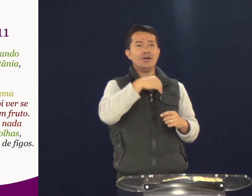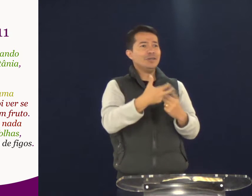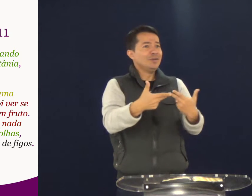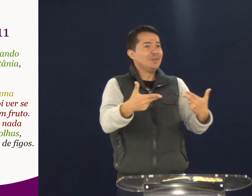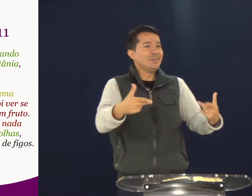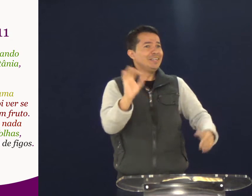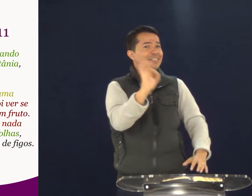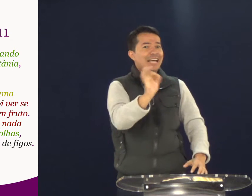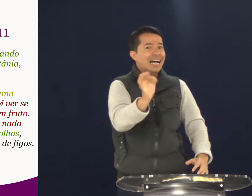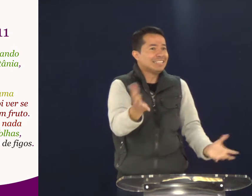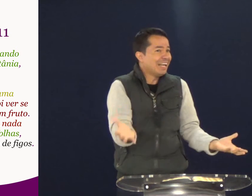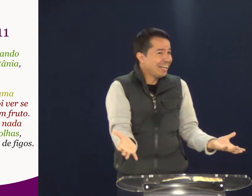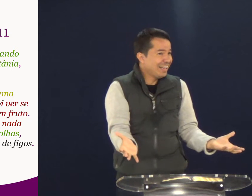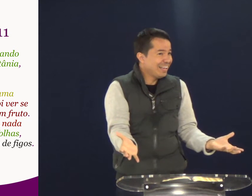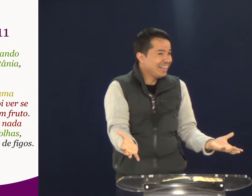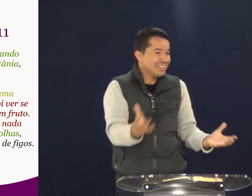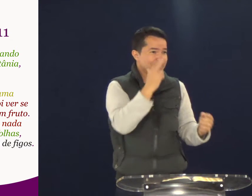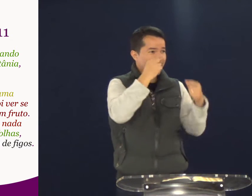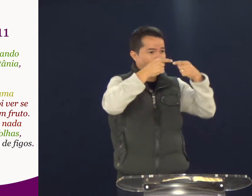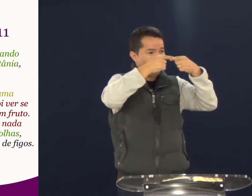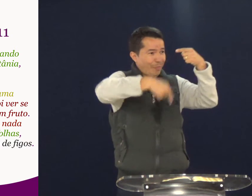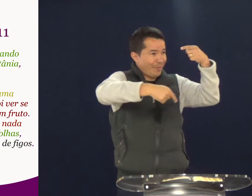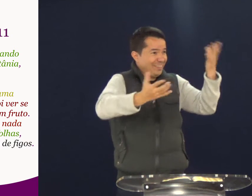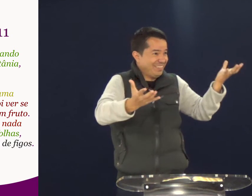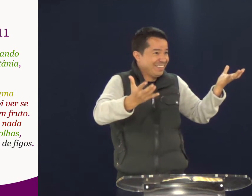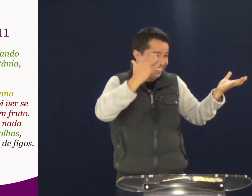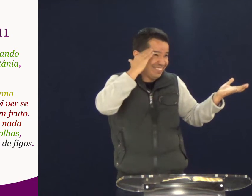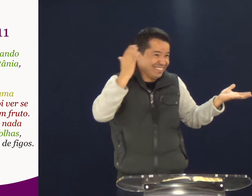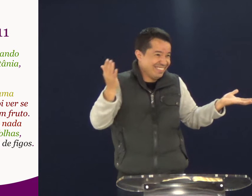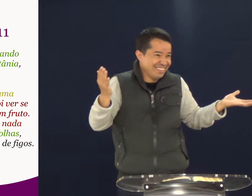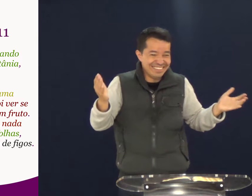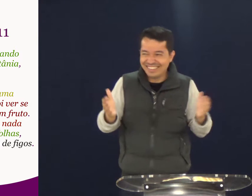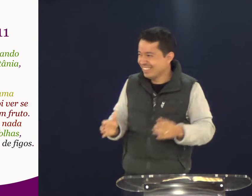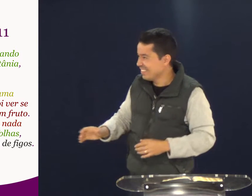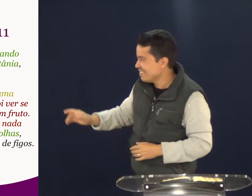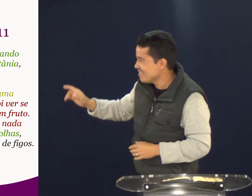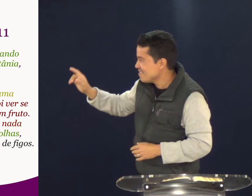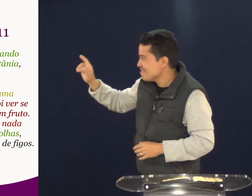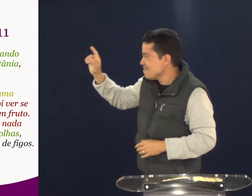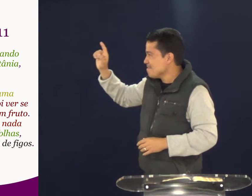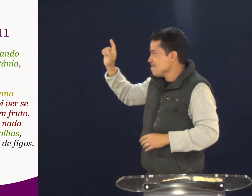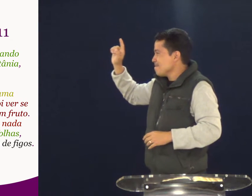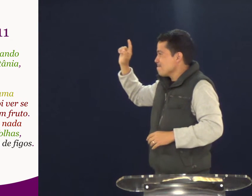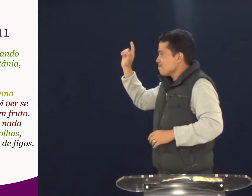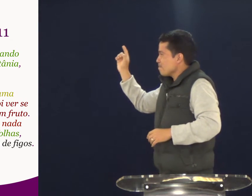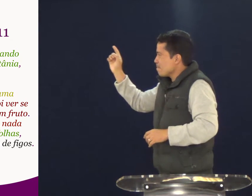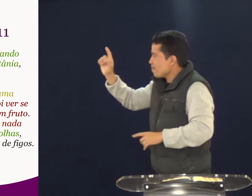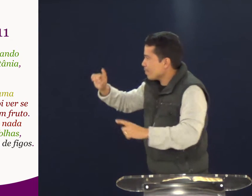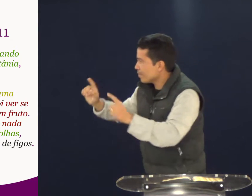Cheia de folhas. Mas não tinha frutos. Estranho, né? Parece que não combina.